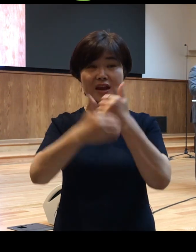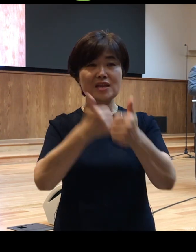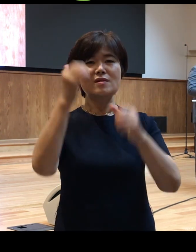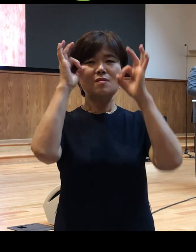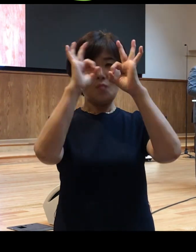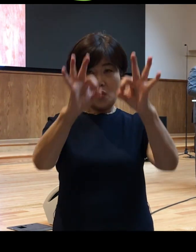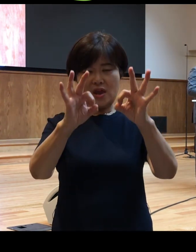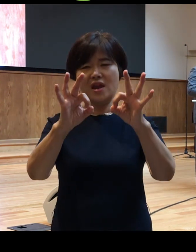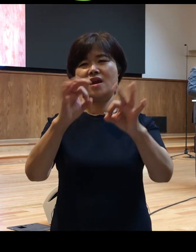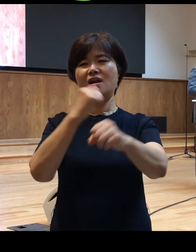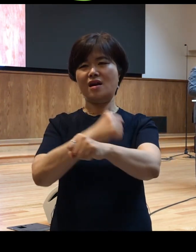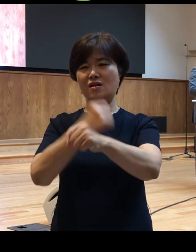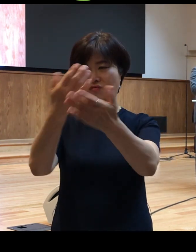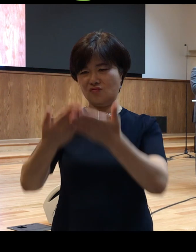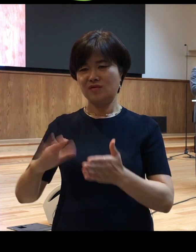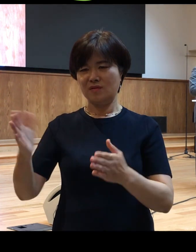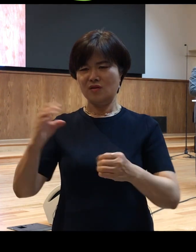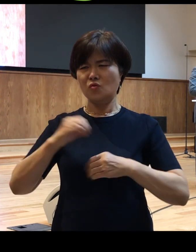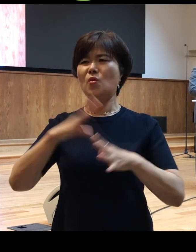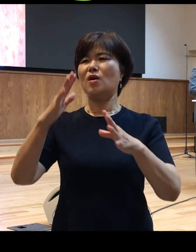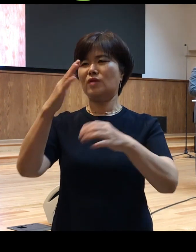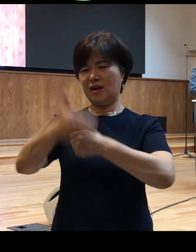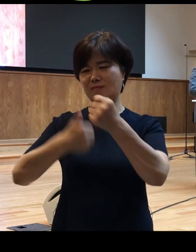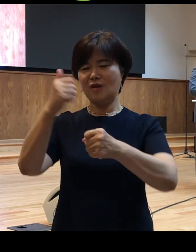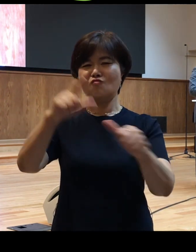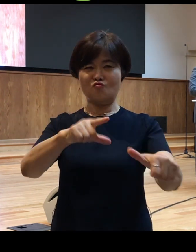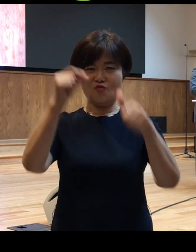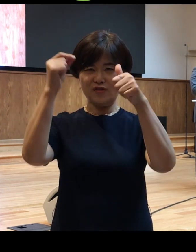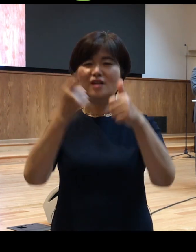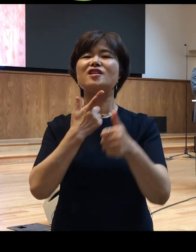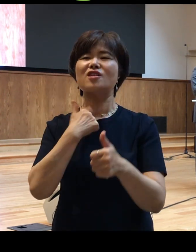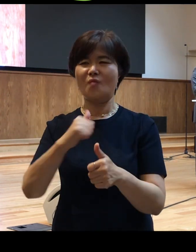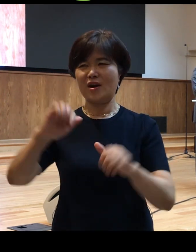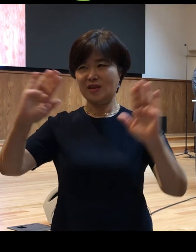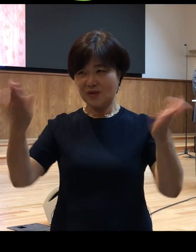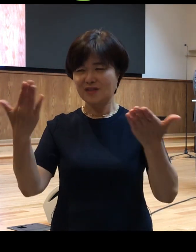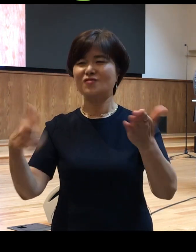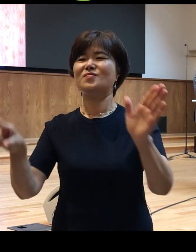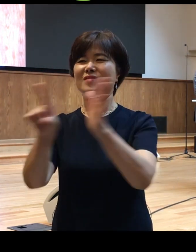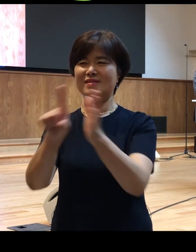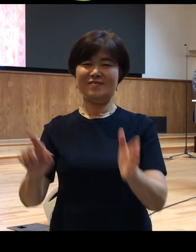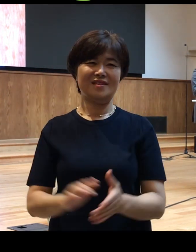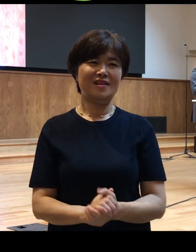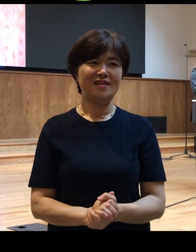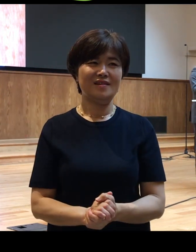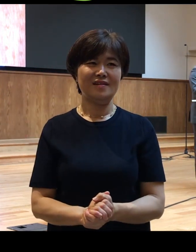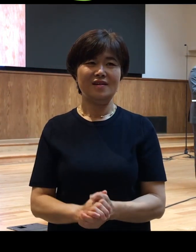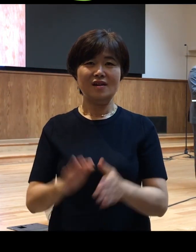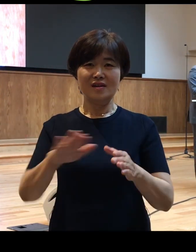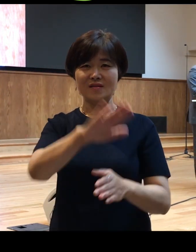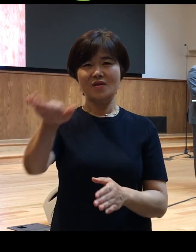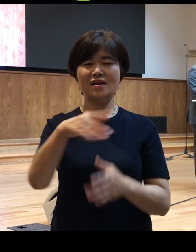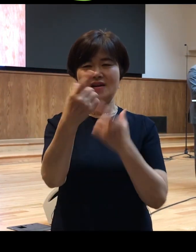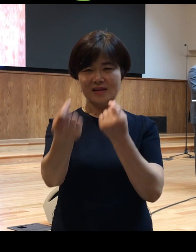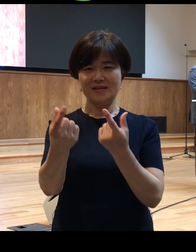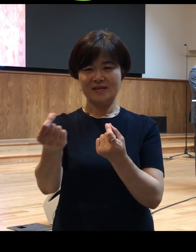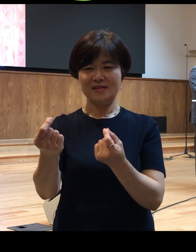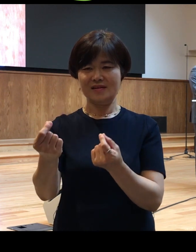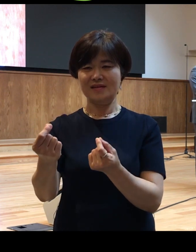말미야마 놀라운 하나님의 구원을 경험하게 하실 줄로 믿습니다 여러분이 그와 저와 여러분이 그와 같은 일에